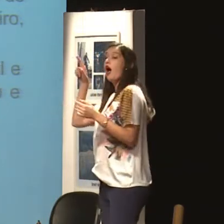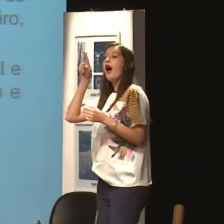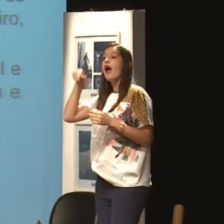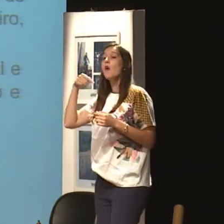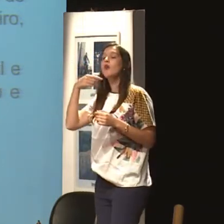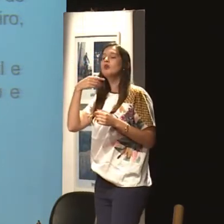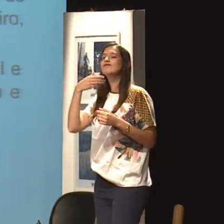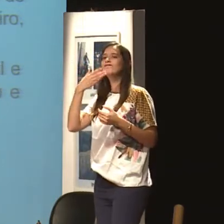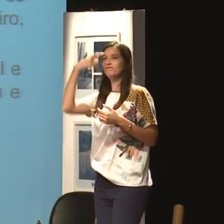dele.